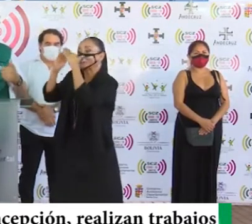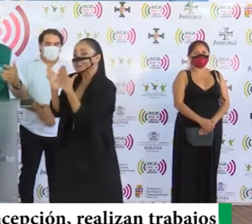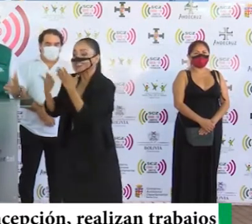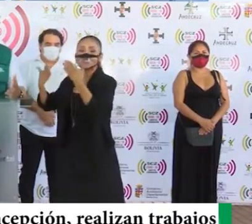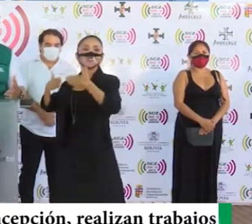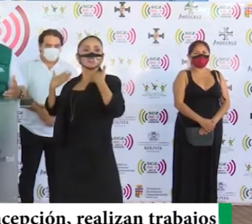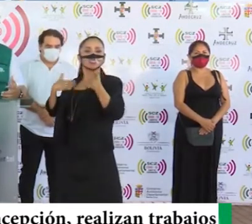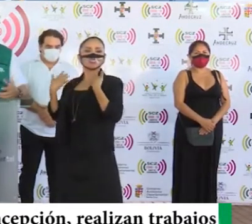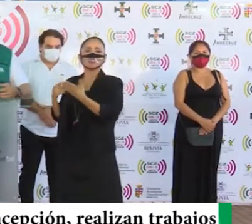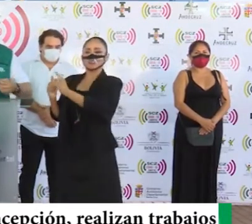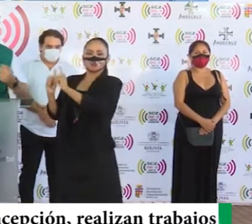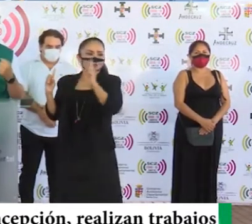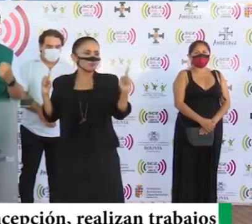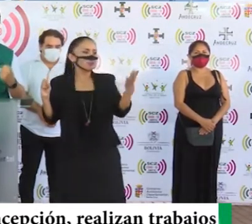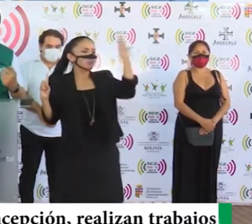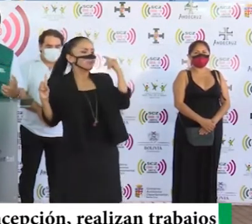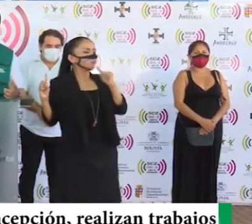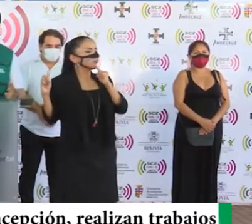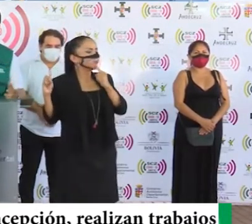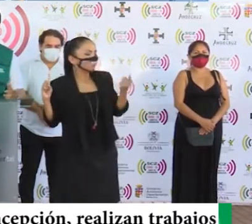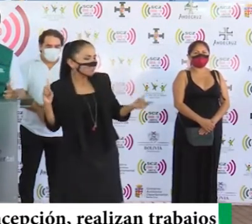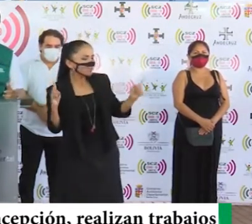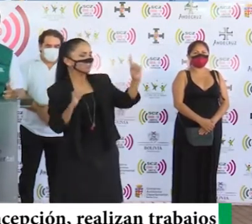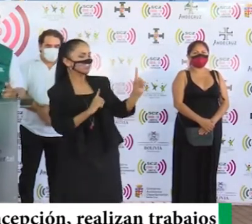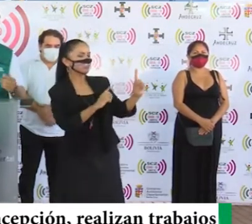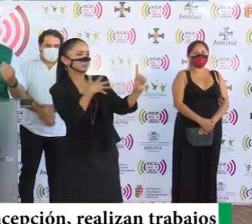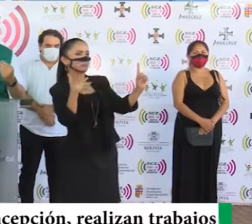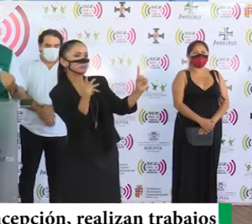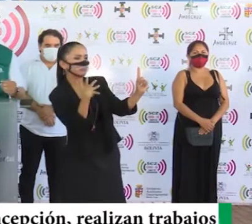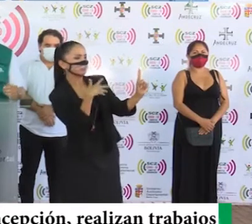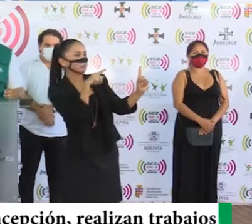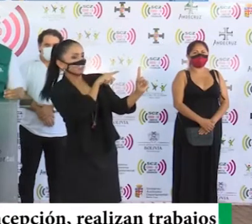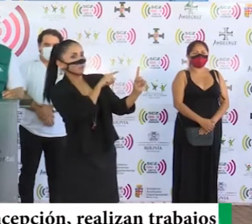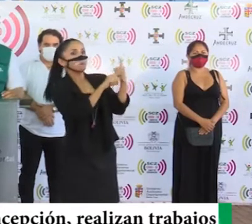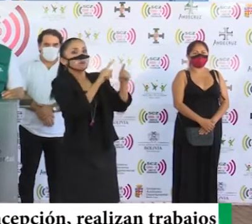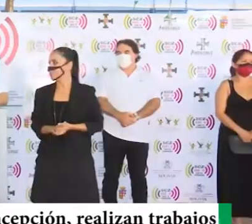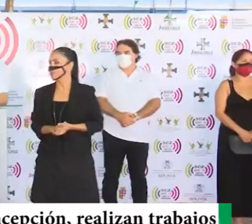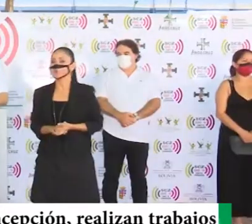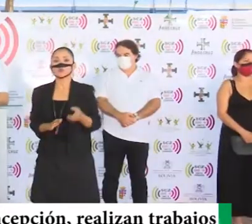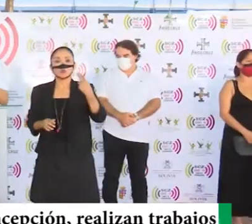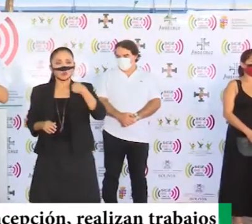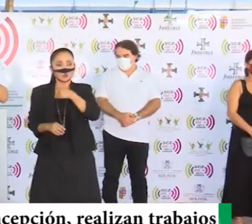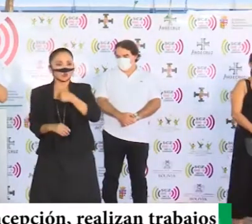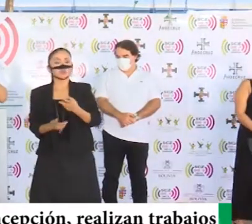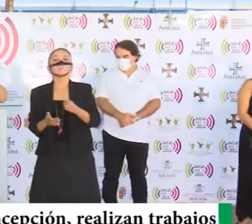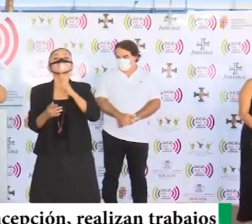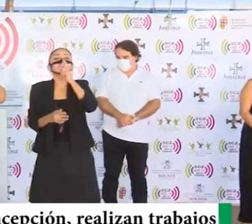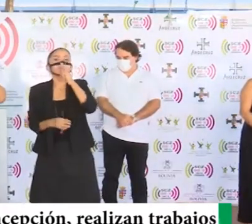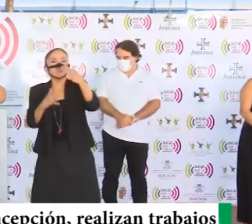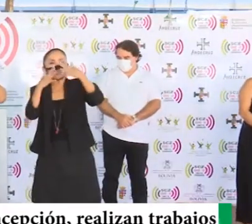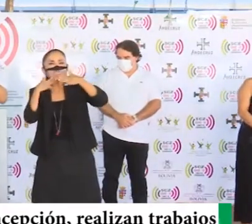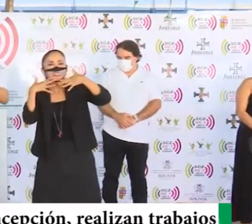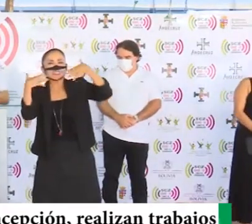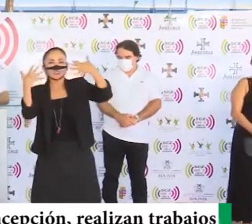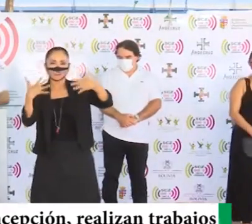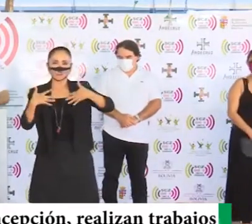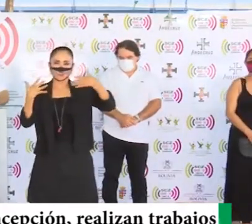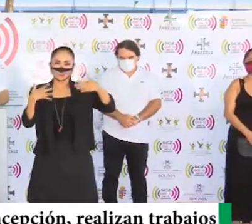fueron extrañados, que estuvieron con miedo, pero que ya se encuentran en casa. Esto es realmente una alegría que